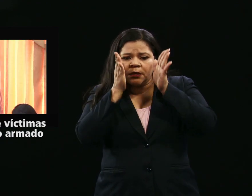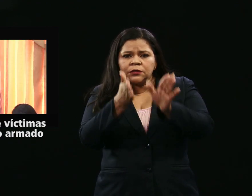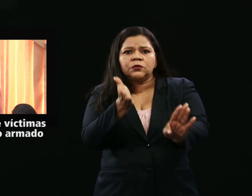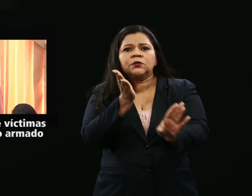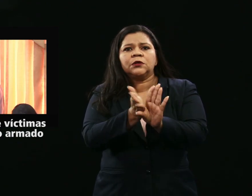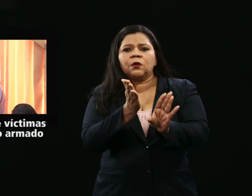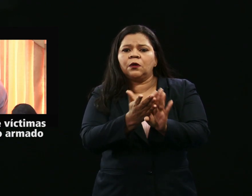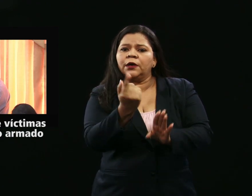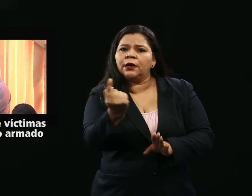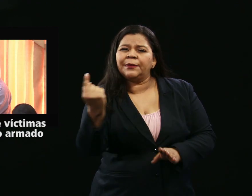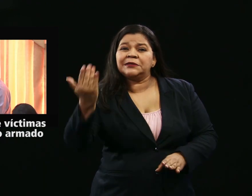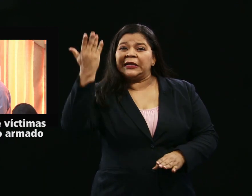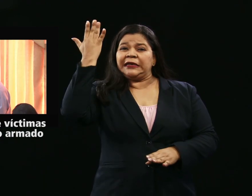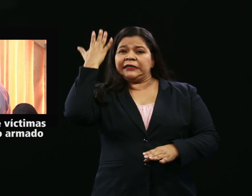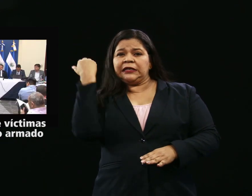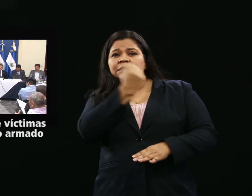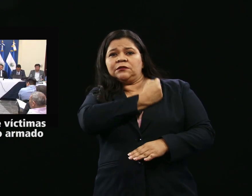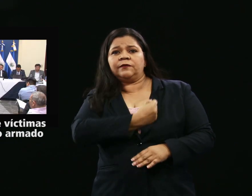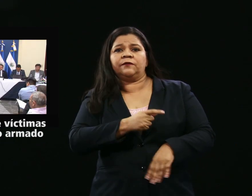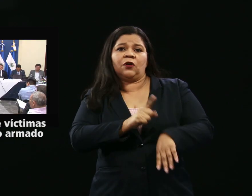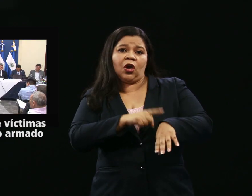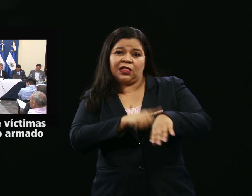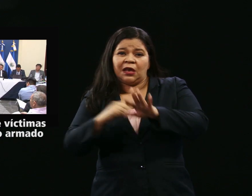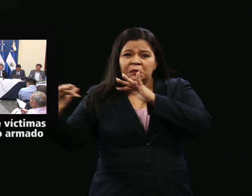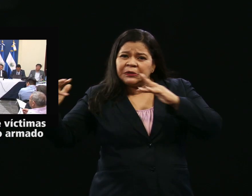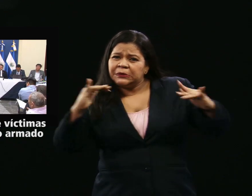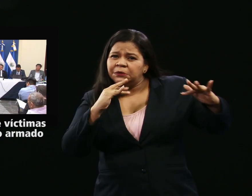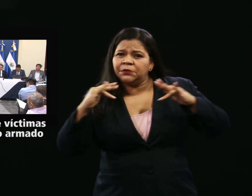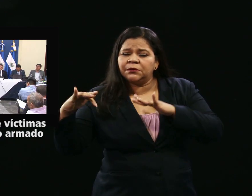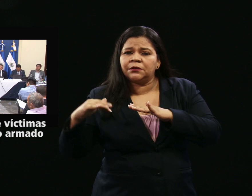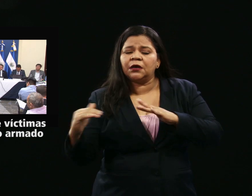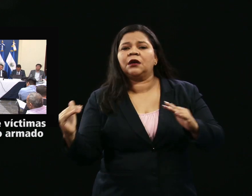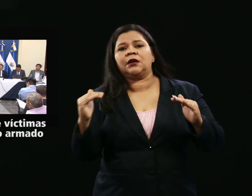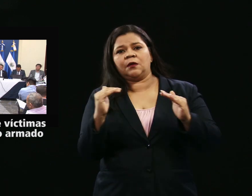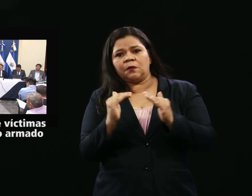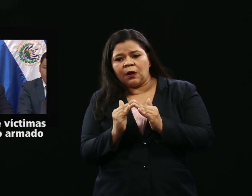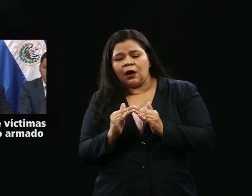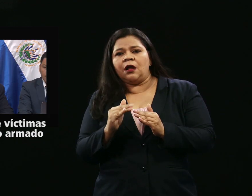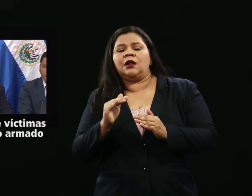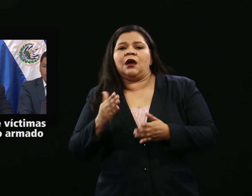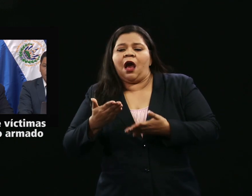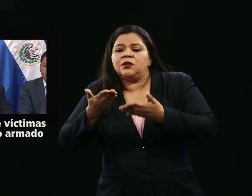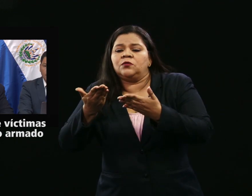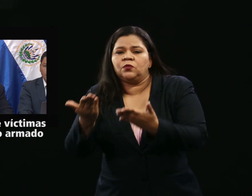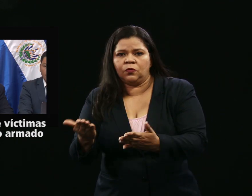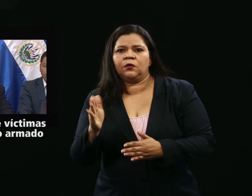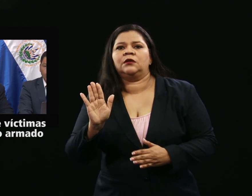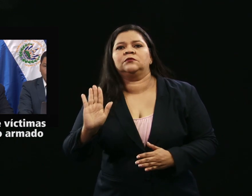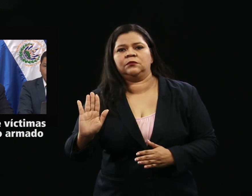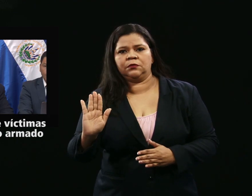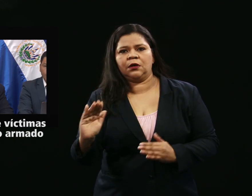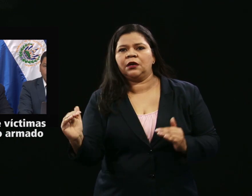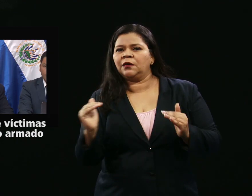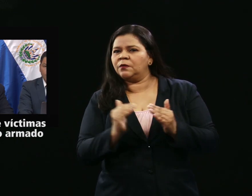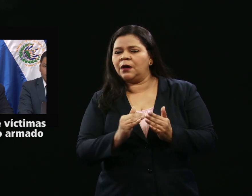las víctimas del conflicto armado, reivindicación y reparación para ellos y no extinguir la acción penal,